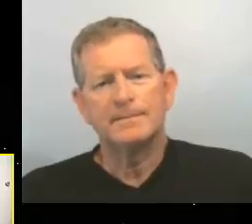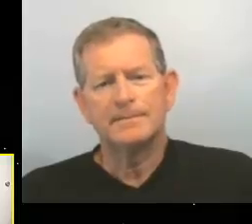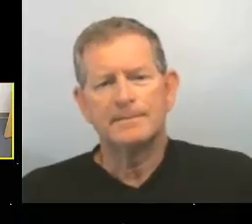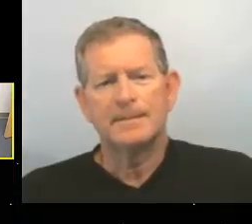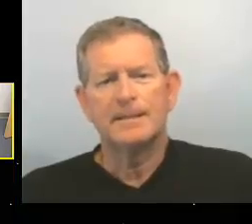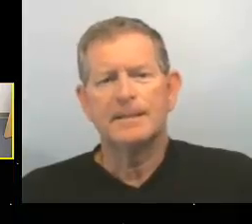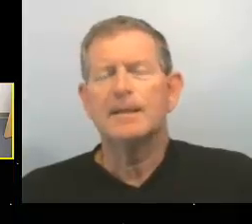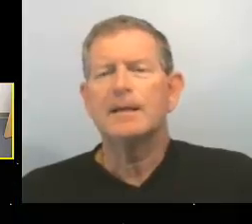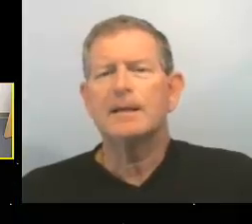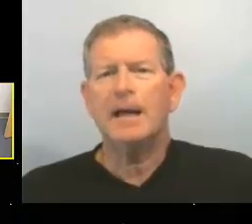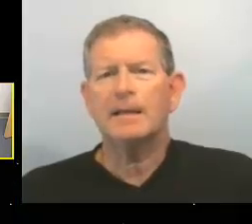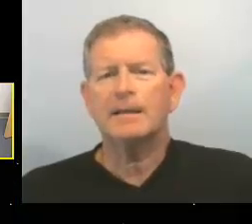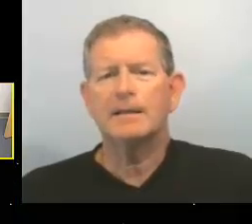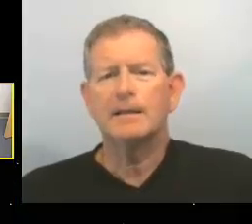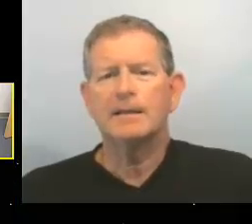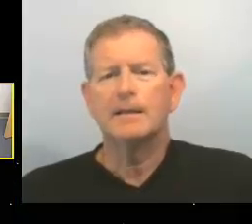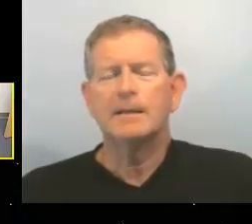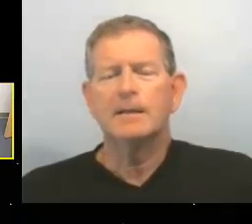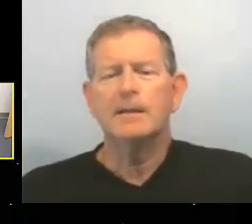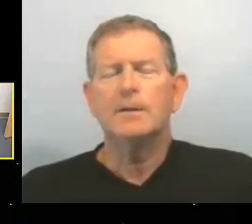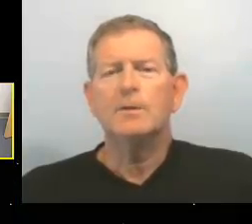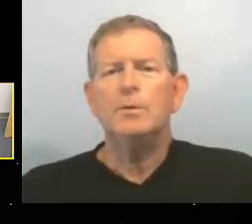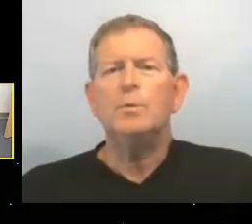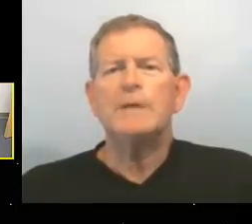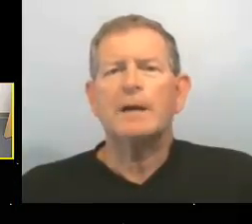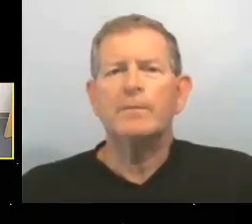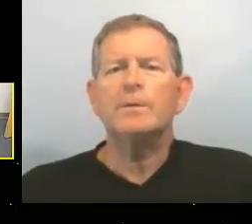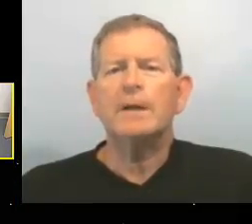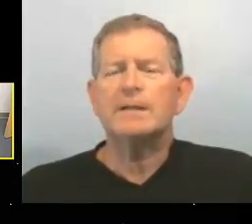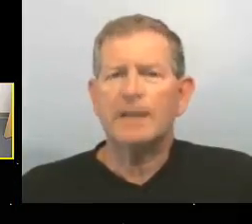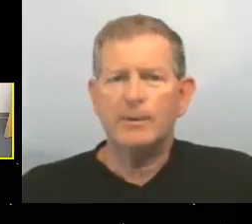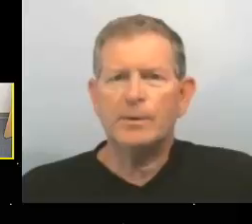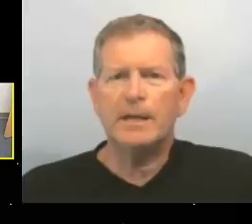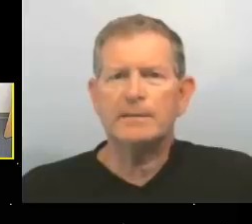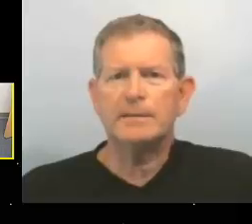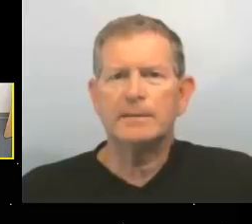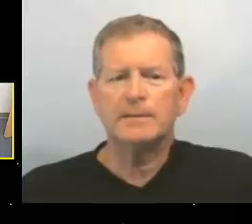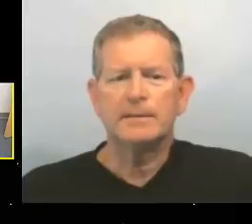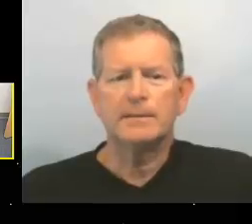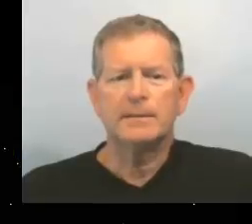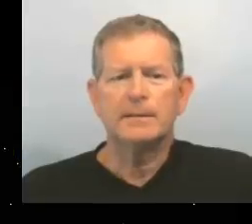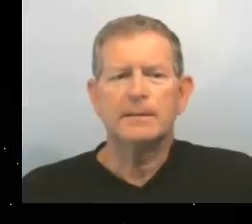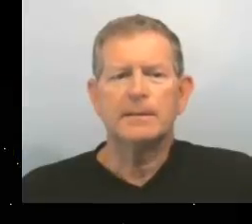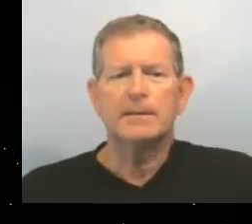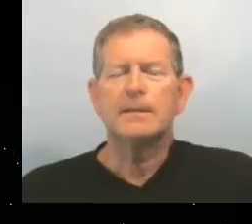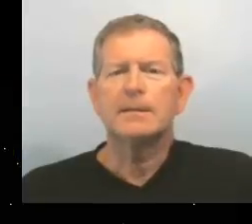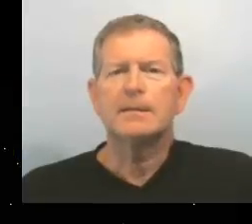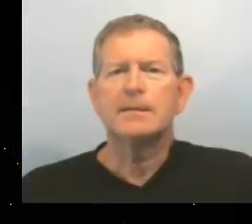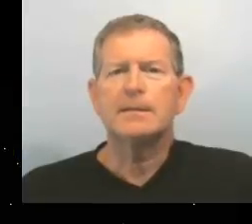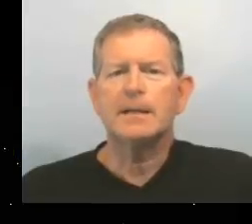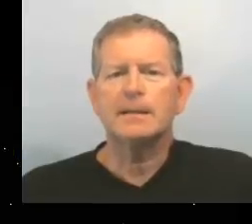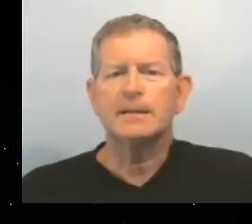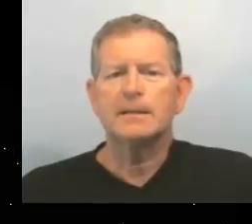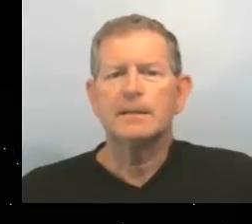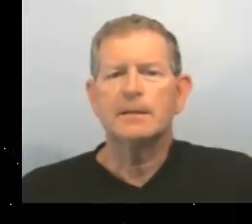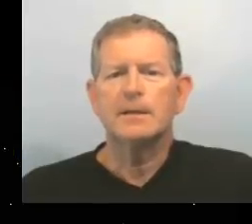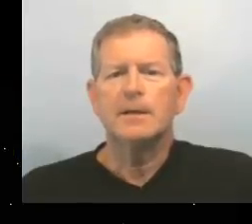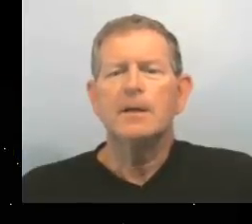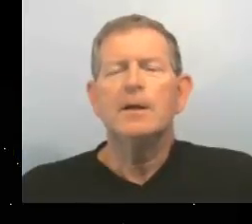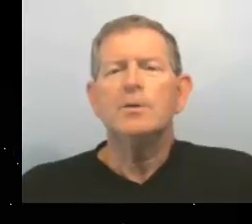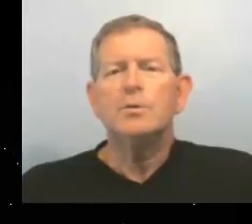4 nous arrivons dans la salle de classe 5